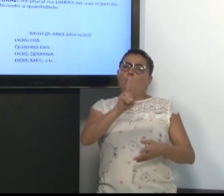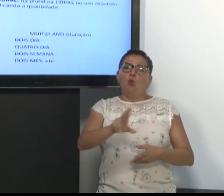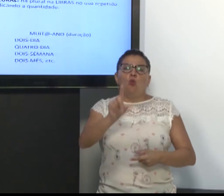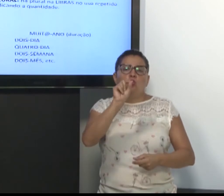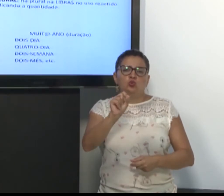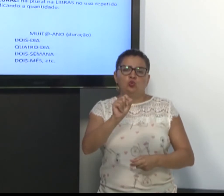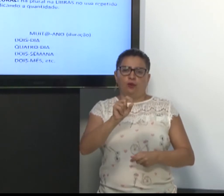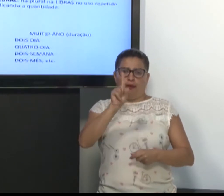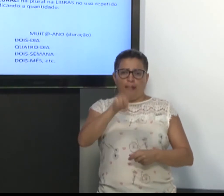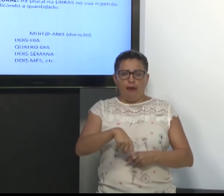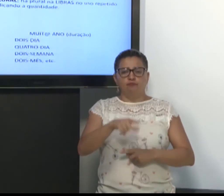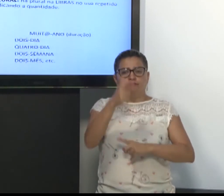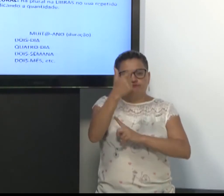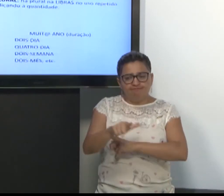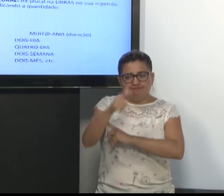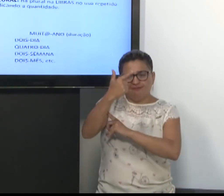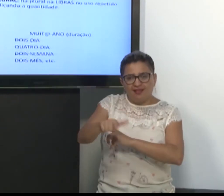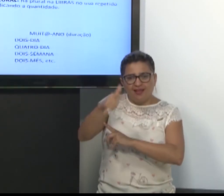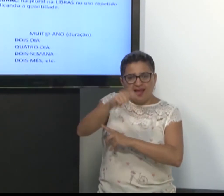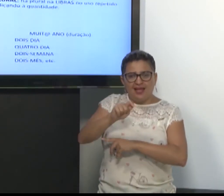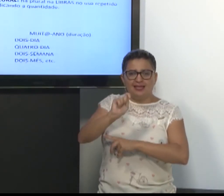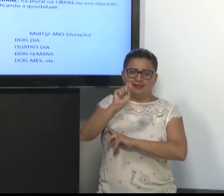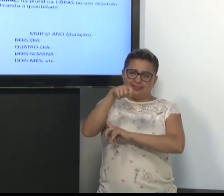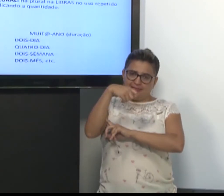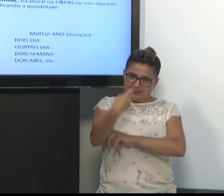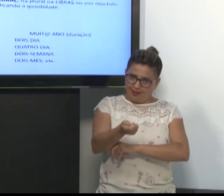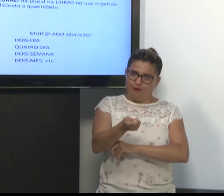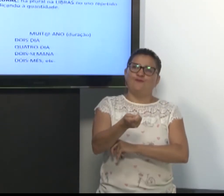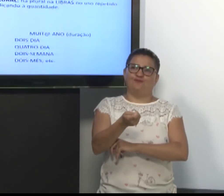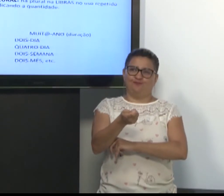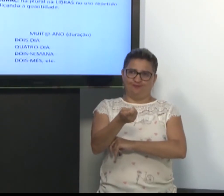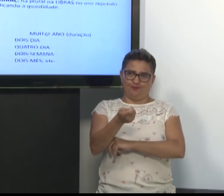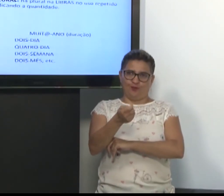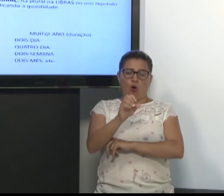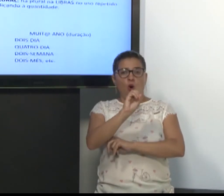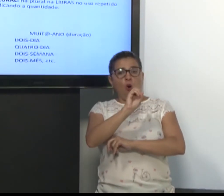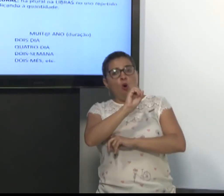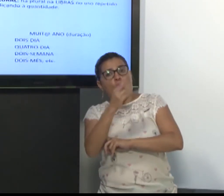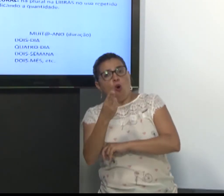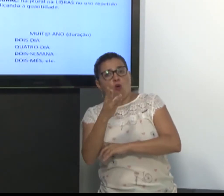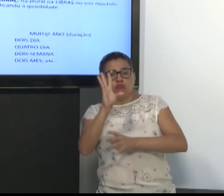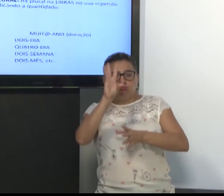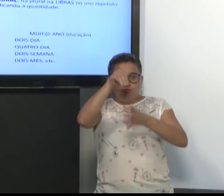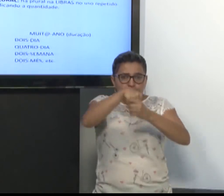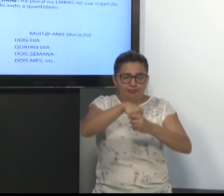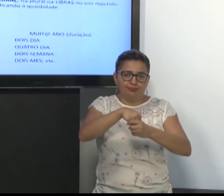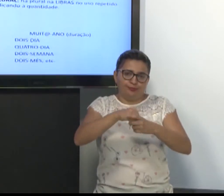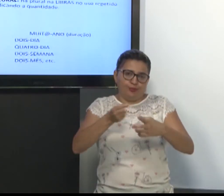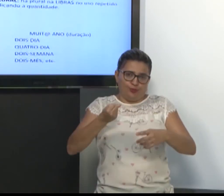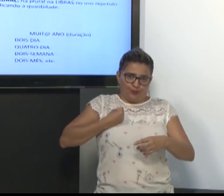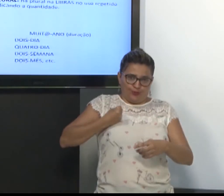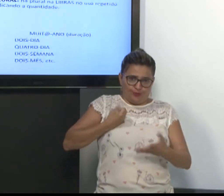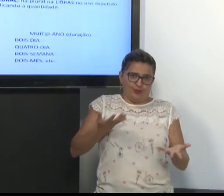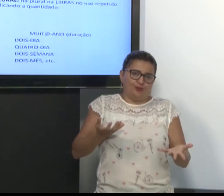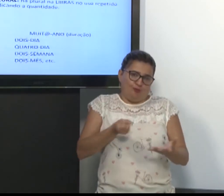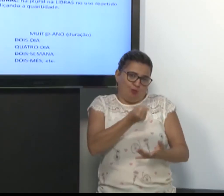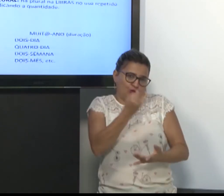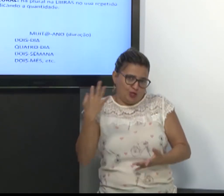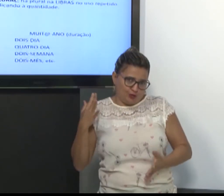Por exemplo, repetimos várias vezes o mesmo sinal. Ou incorporamos numerais para indicar a